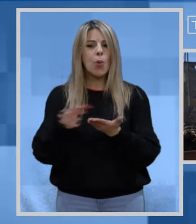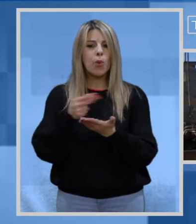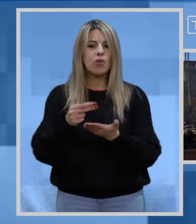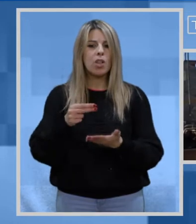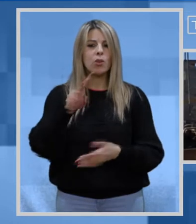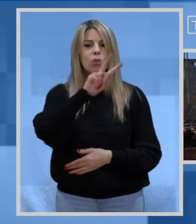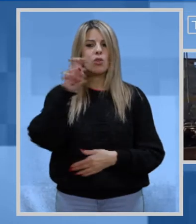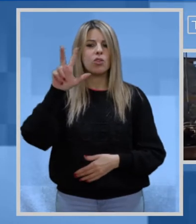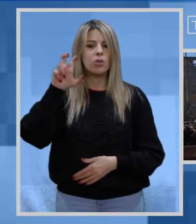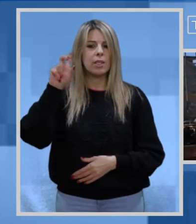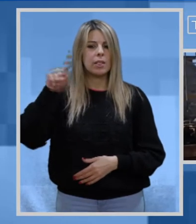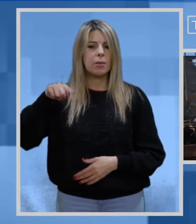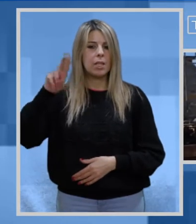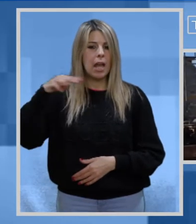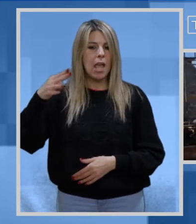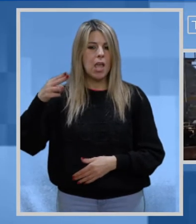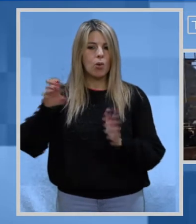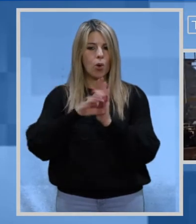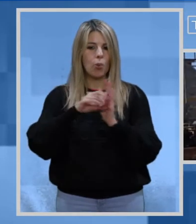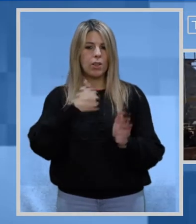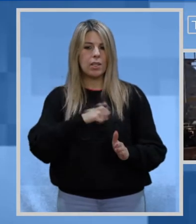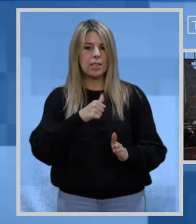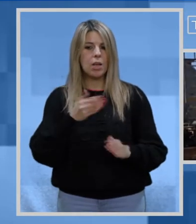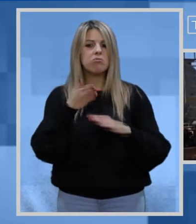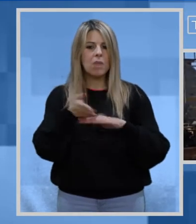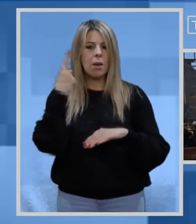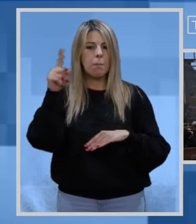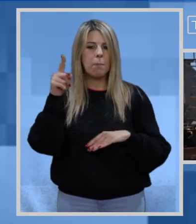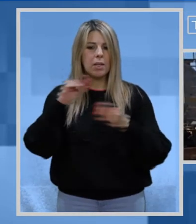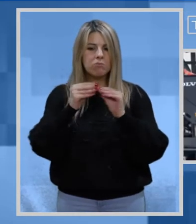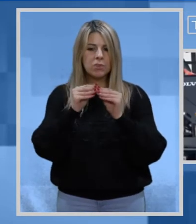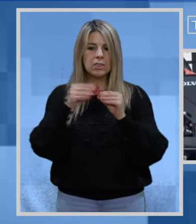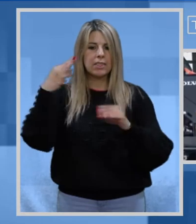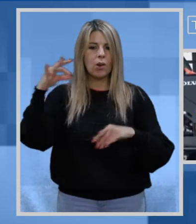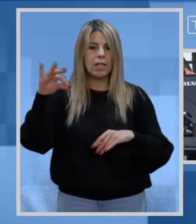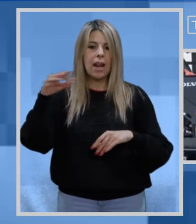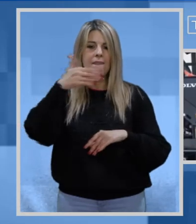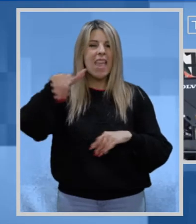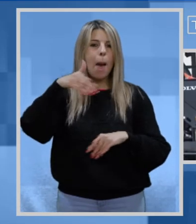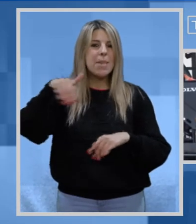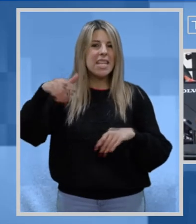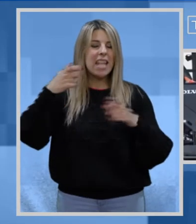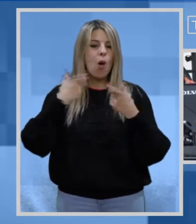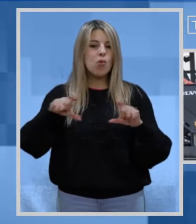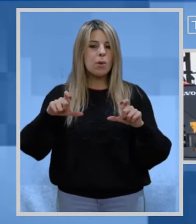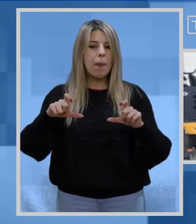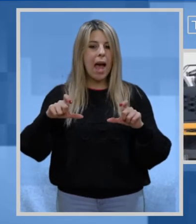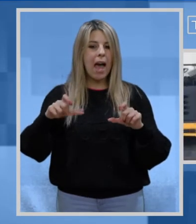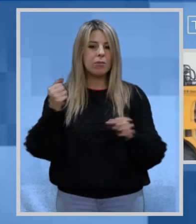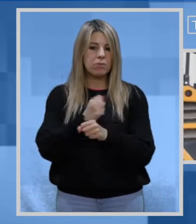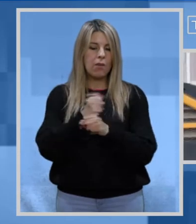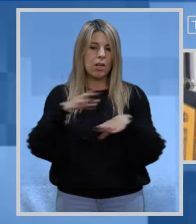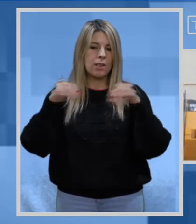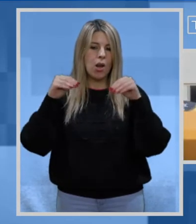Con un progetto da 230.000 euro il Comune di Oristano interverrà per la manutenzione straordinaria della